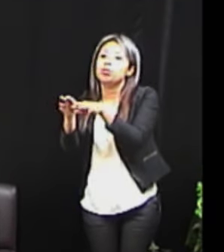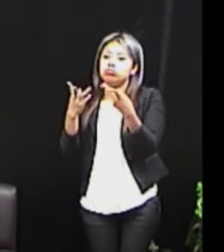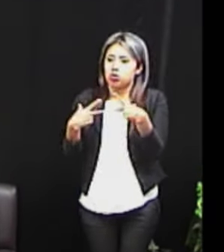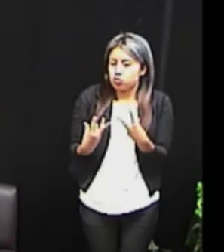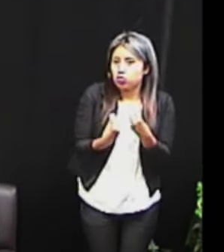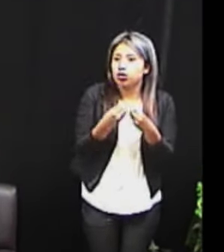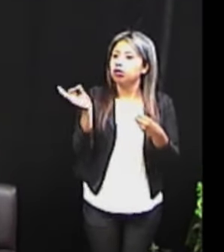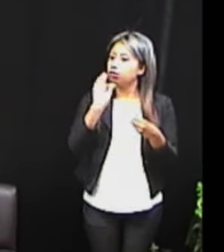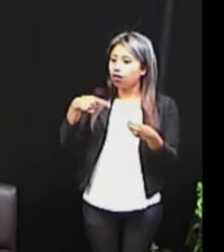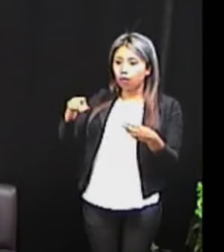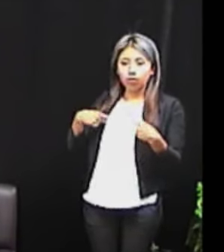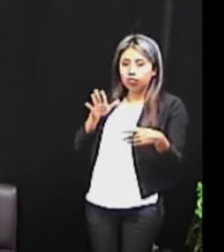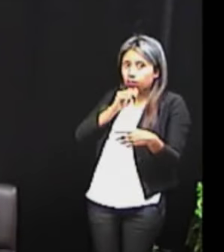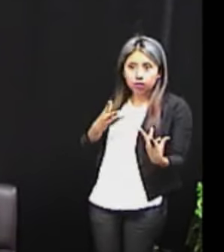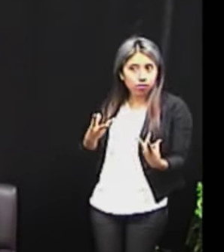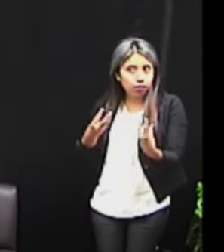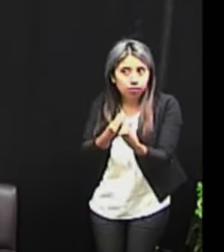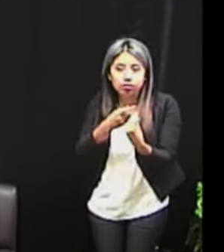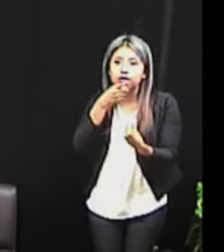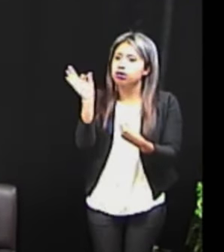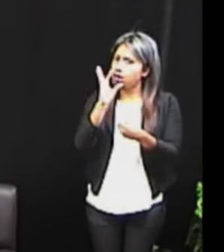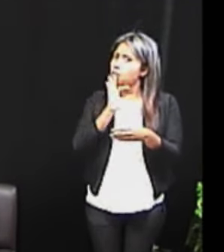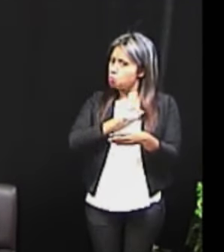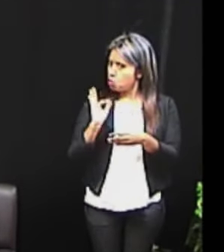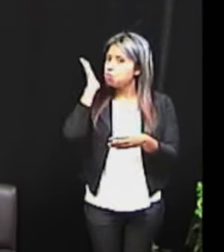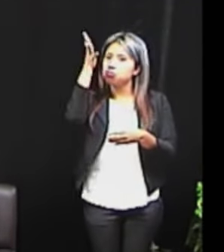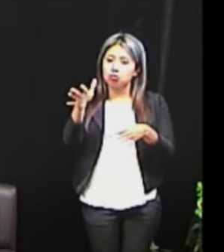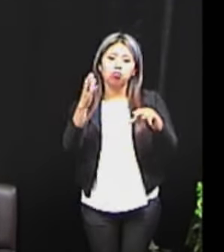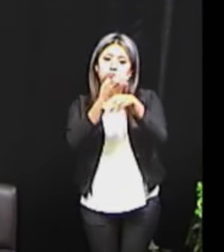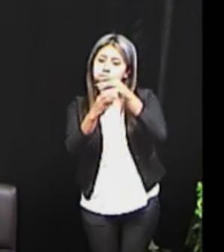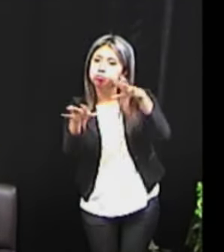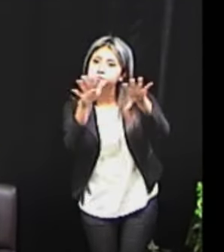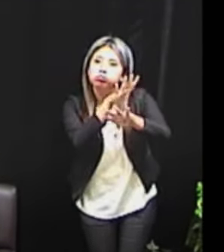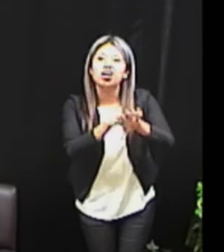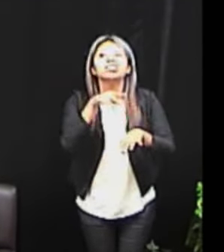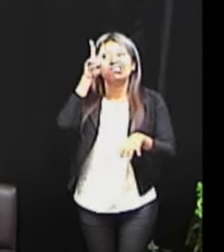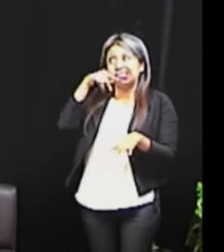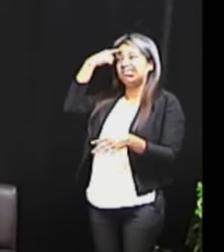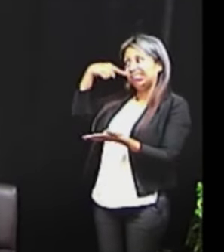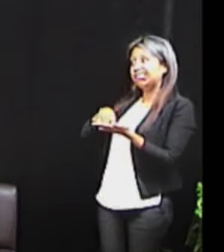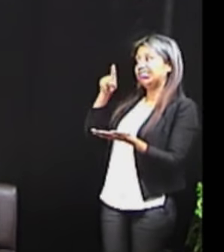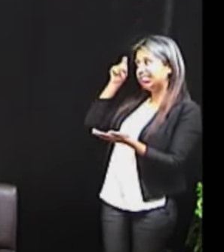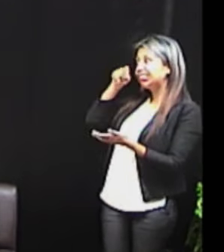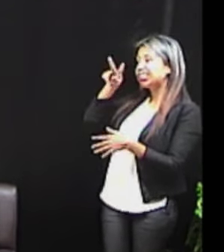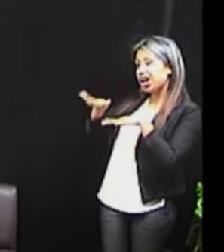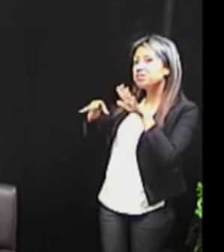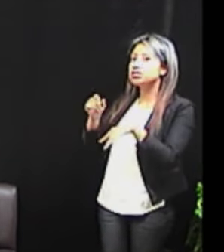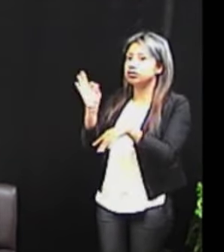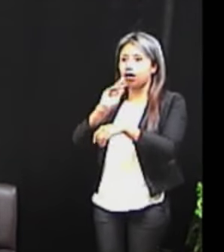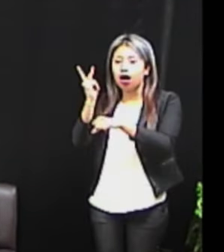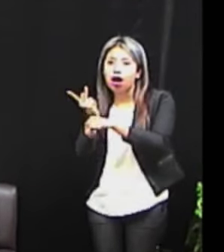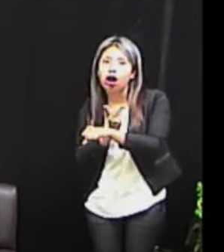pregunta es si no pudieran, si las cosas cambiaran. Bueno, entonces sí sería difícil, como cuando te lastimas,